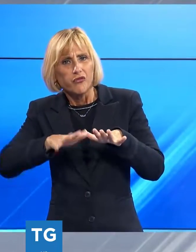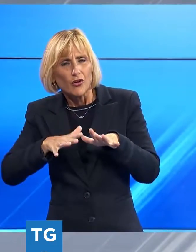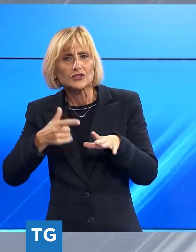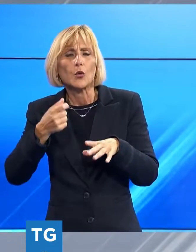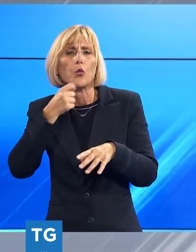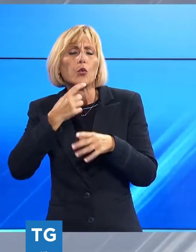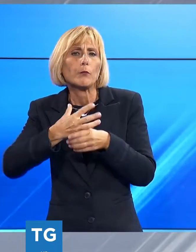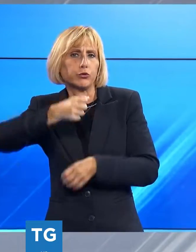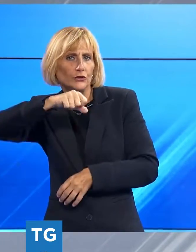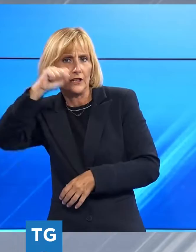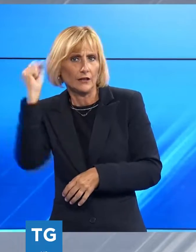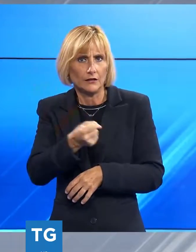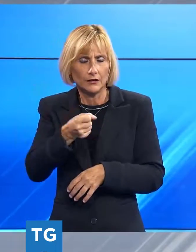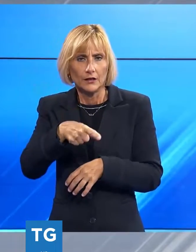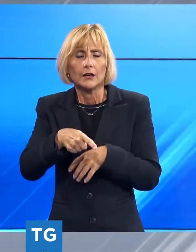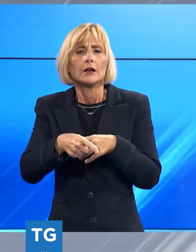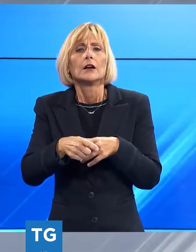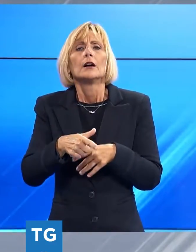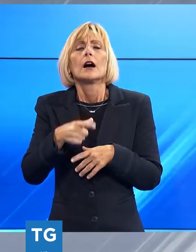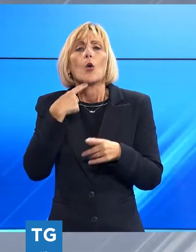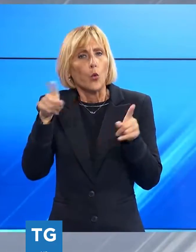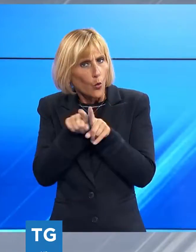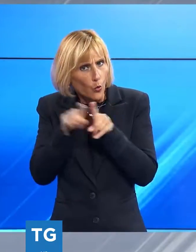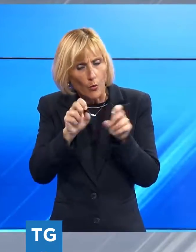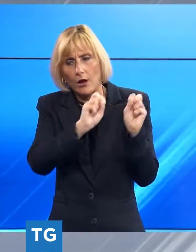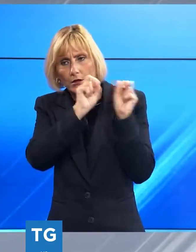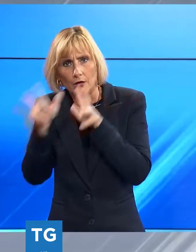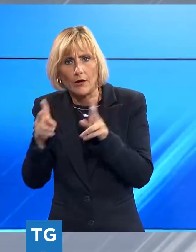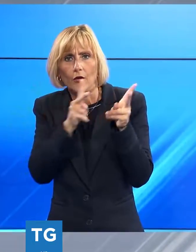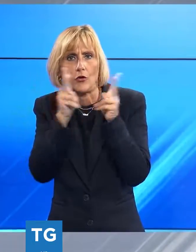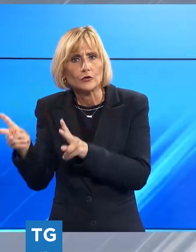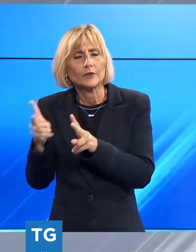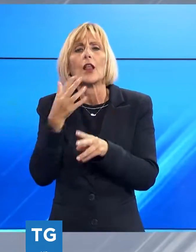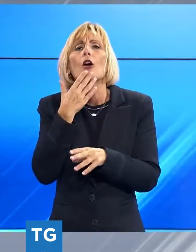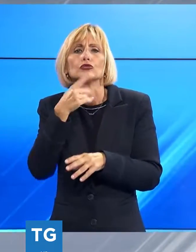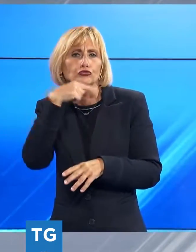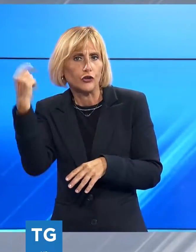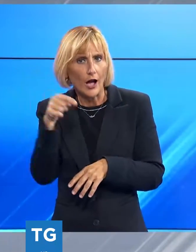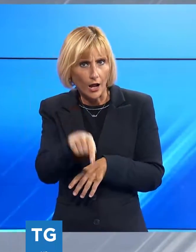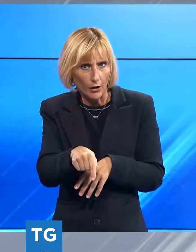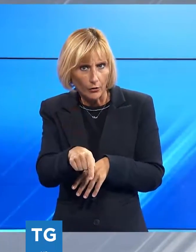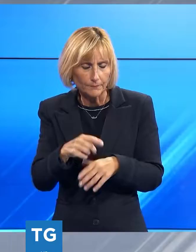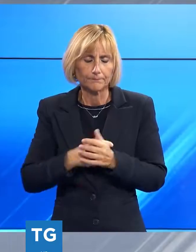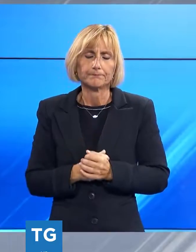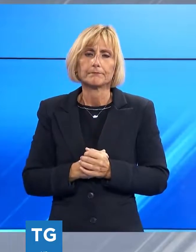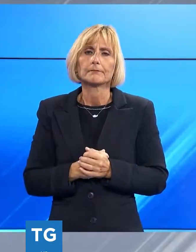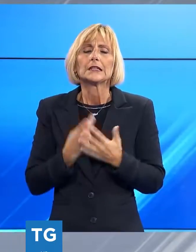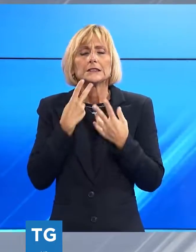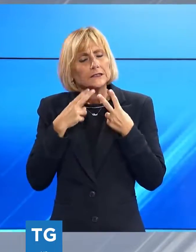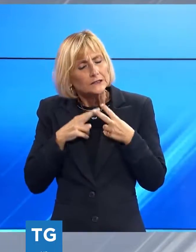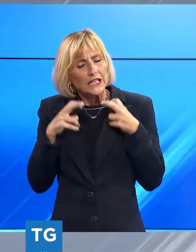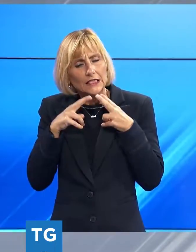bottigliata. Anche lui è stato trasportato al Versilia in codice giallo. Secondo i primi riscontri investigativi,